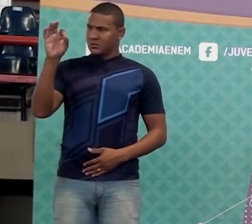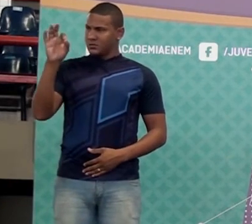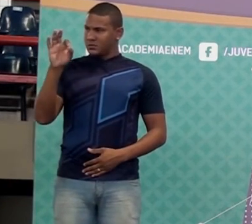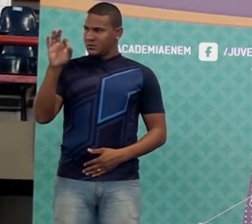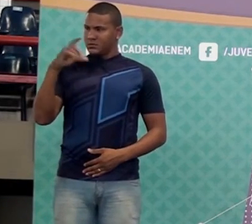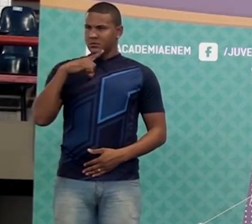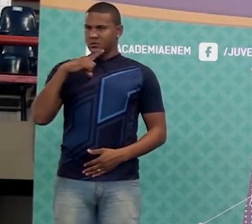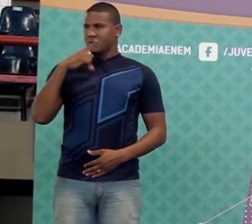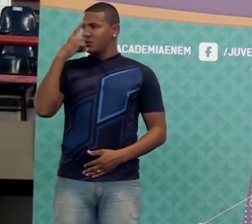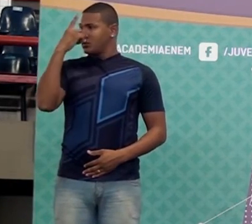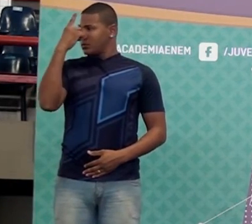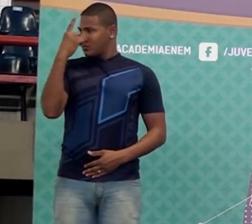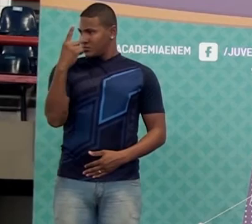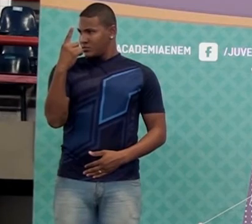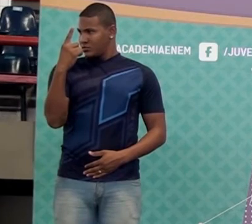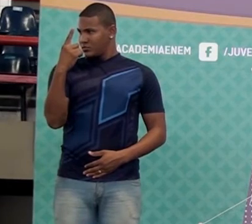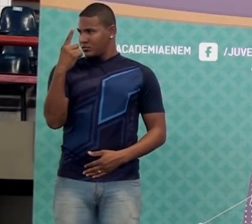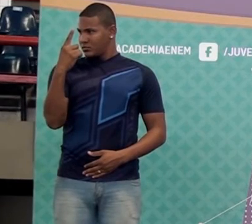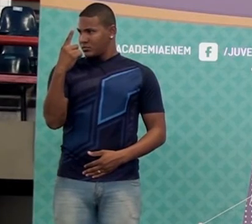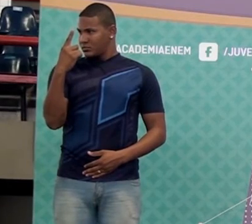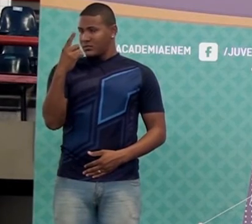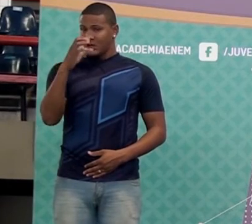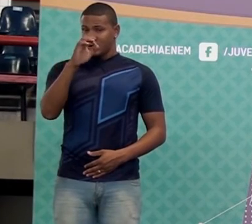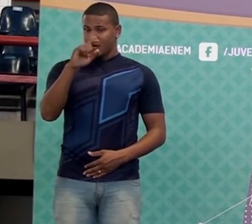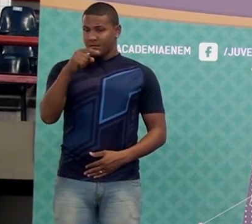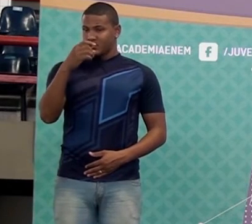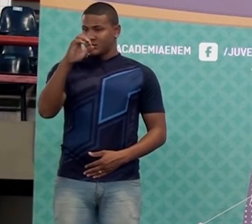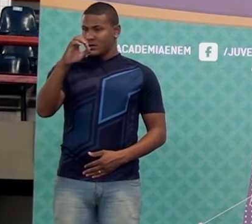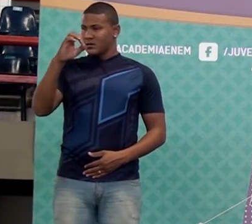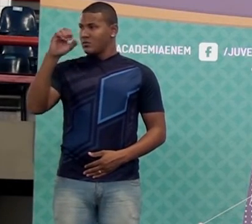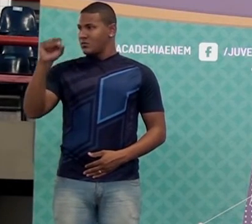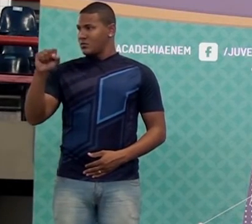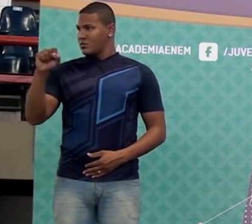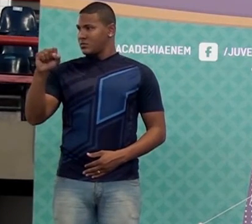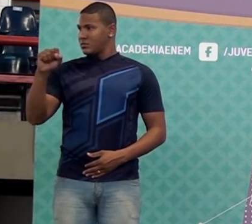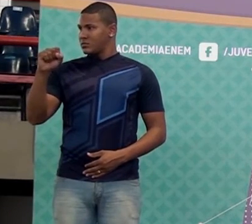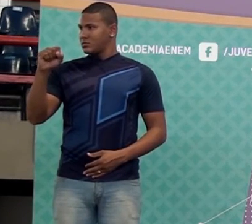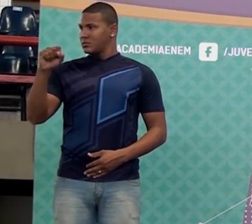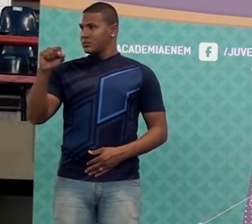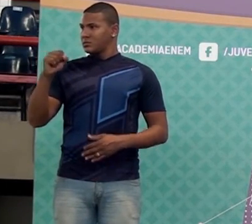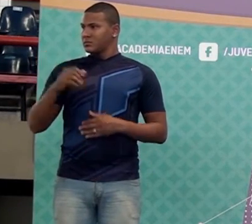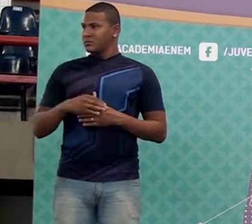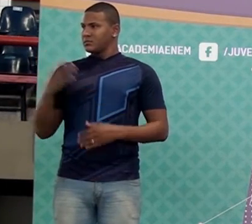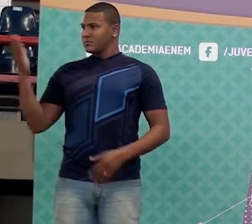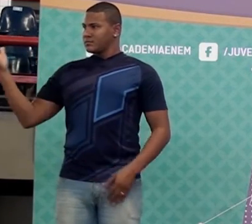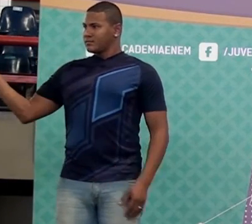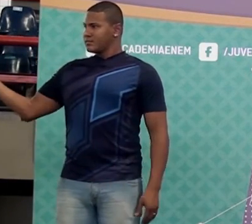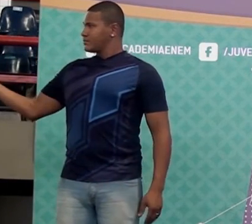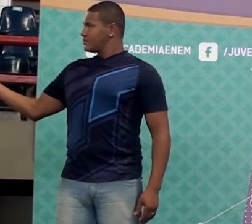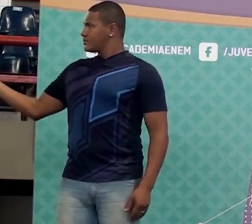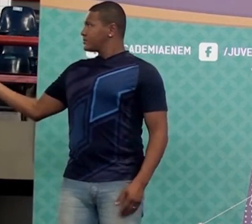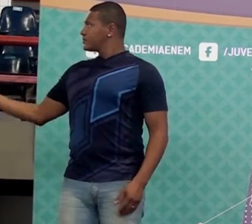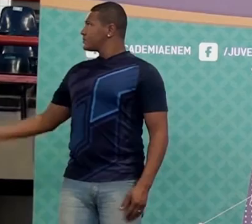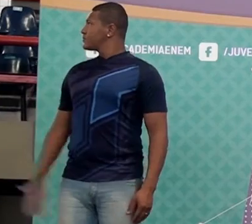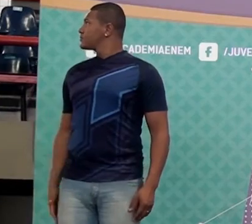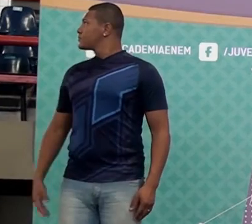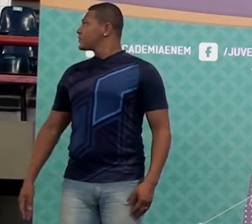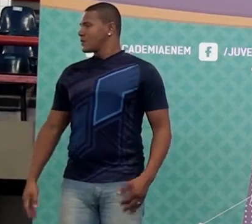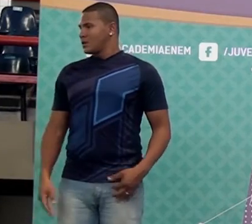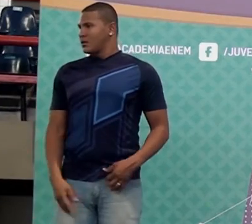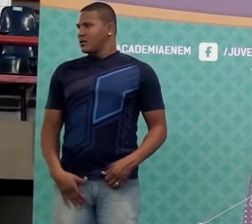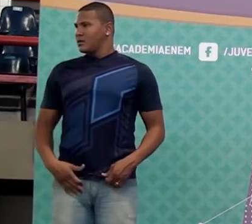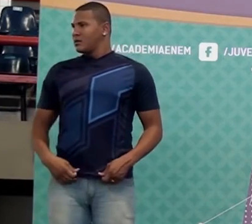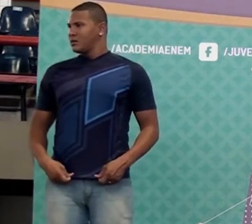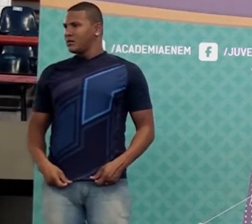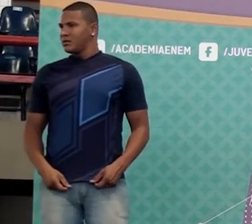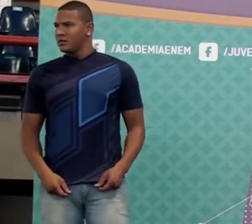Se aumenta zero vírgula zero oito, eu vou multiplicar por quanto? Olha no telão aí, ó. Um vírgula zero oito. O